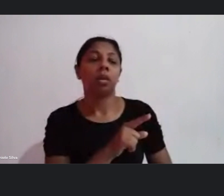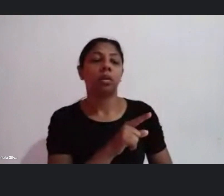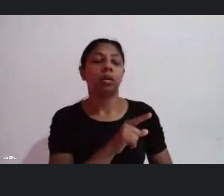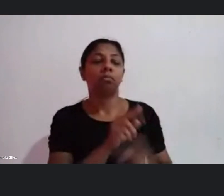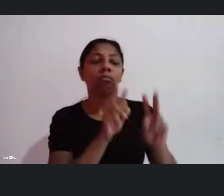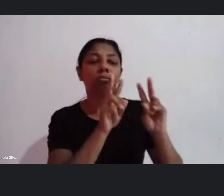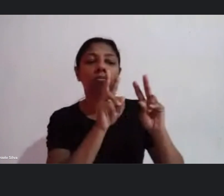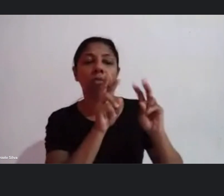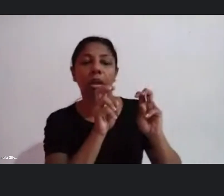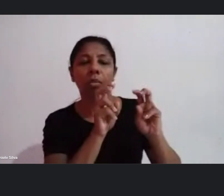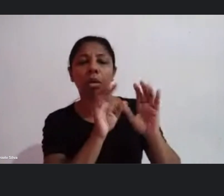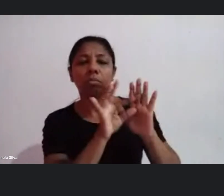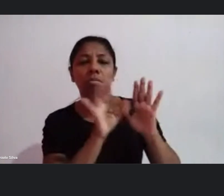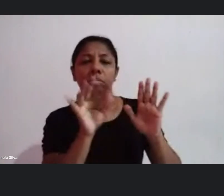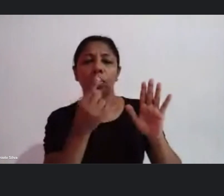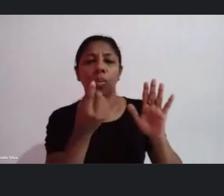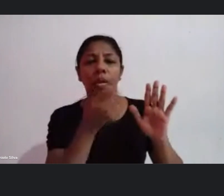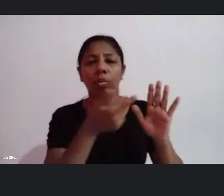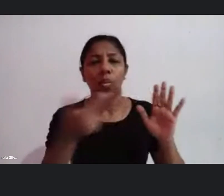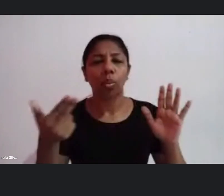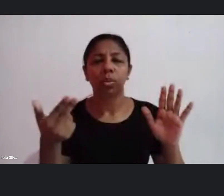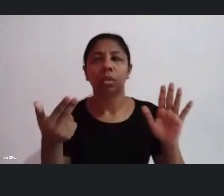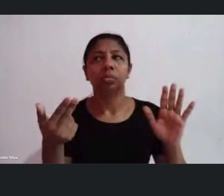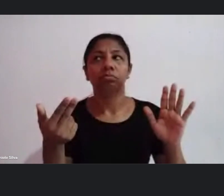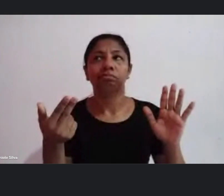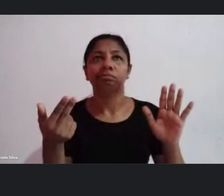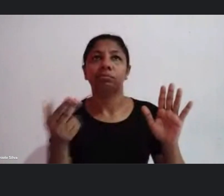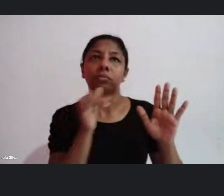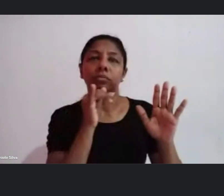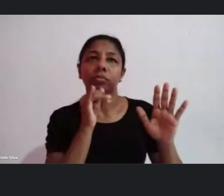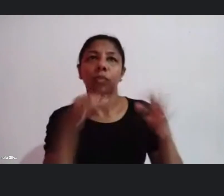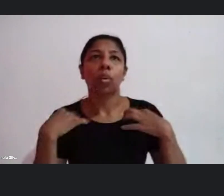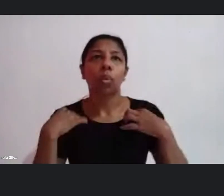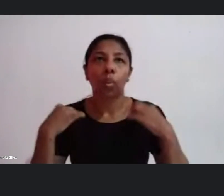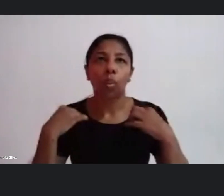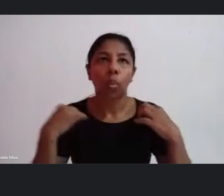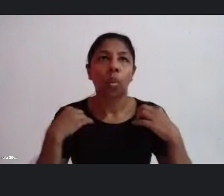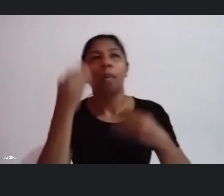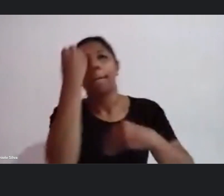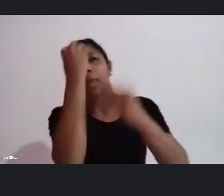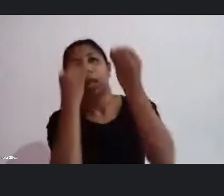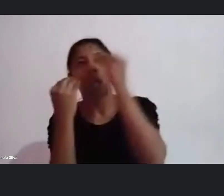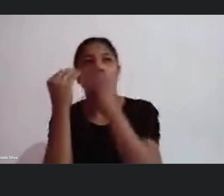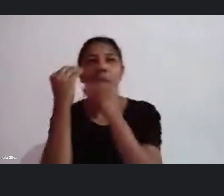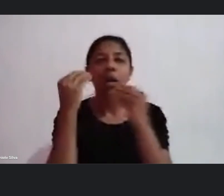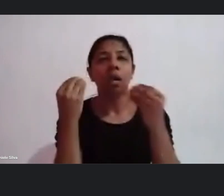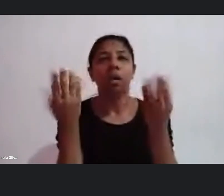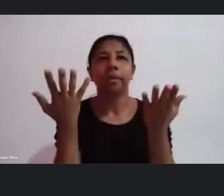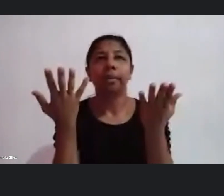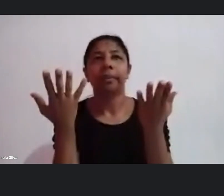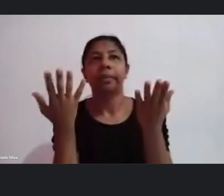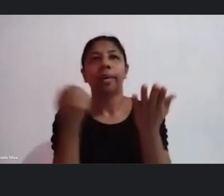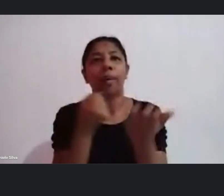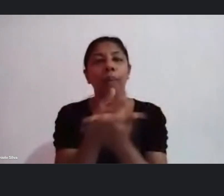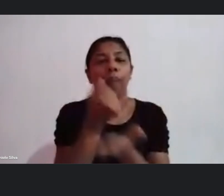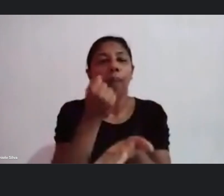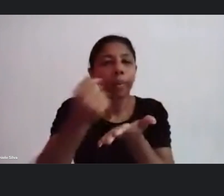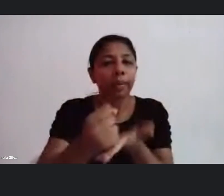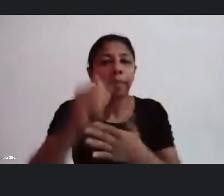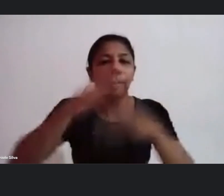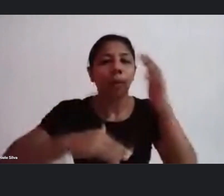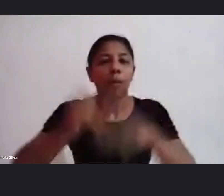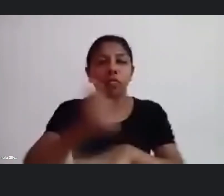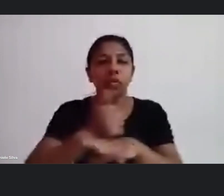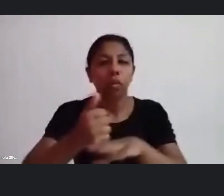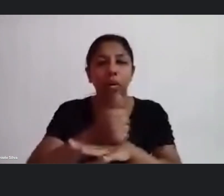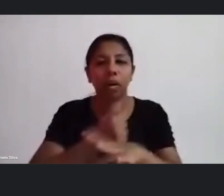que sejam por exemplo figurino maquiagem contratação de profissionais contratação